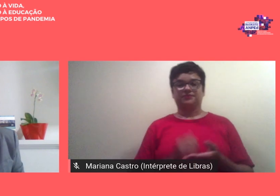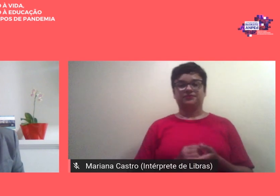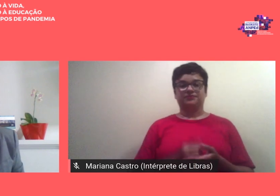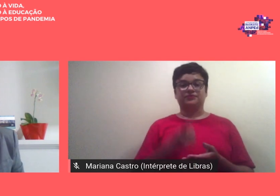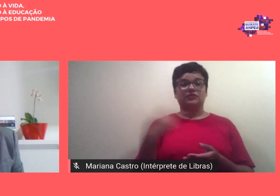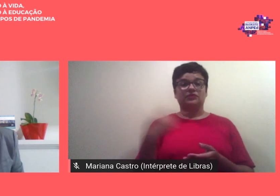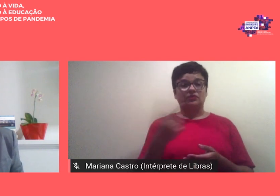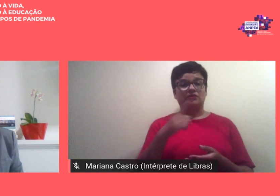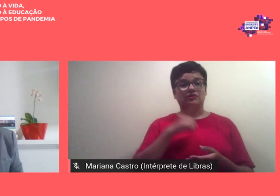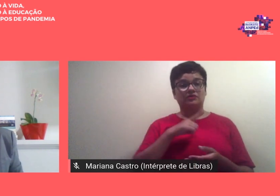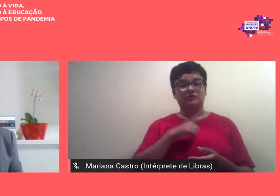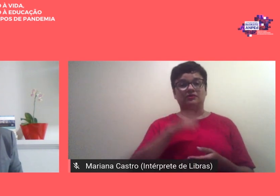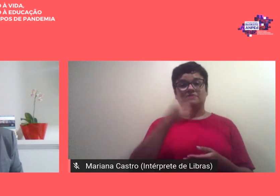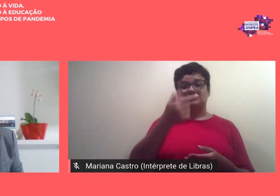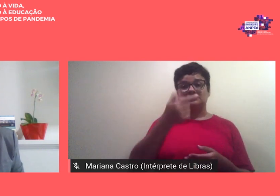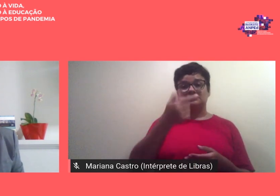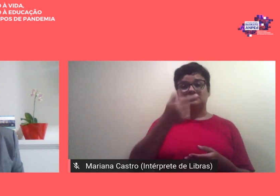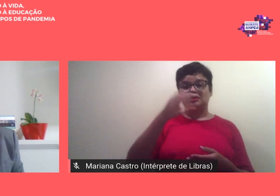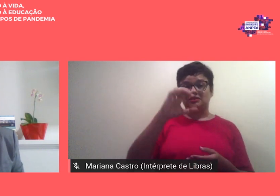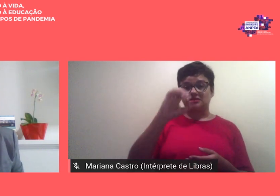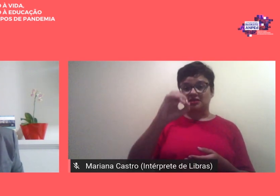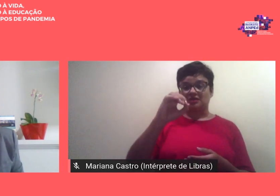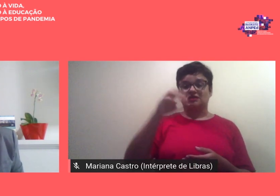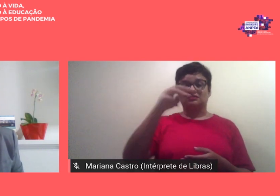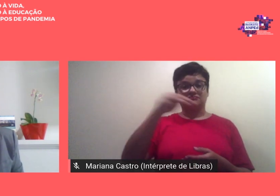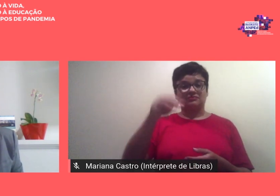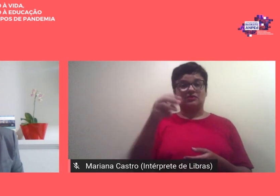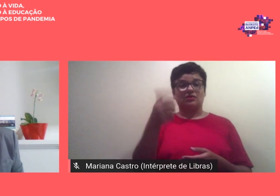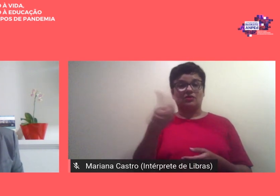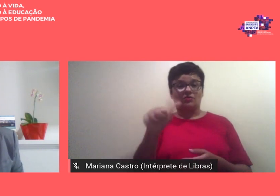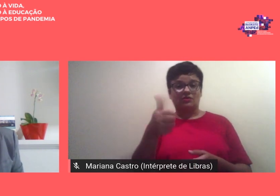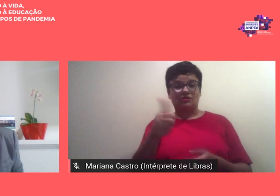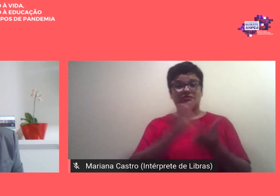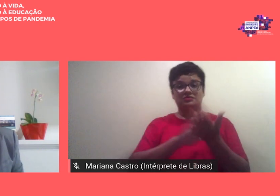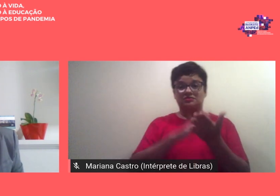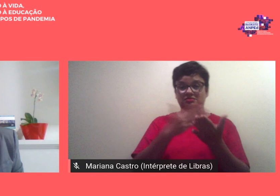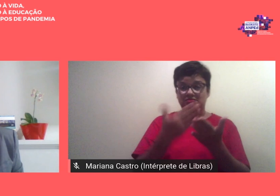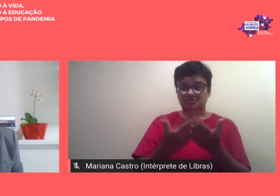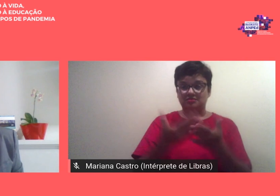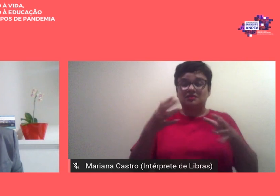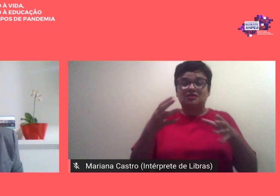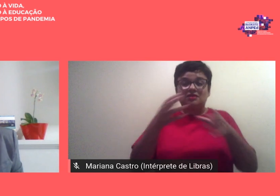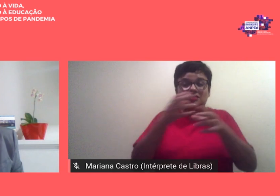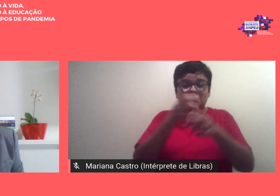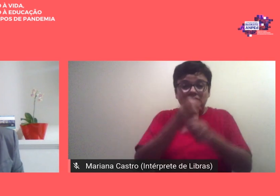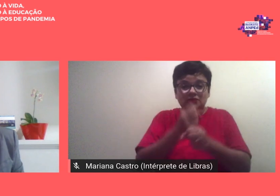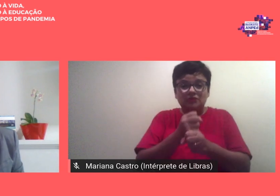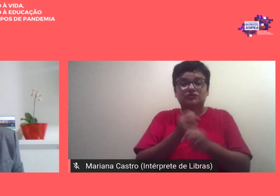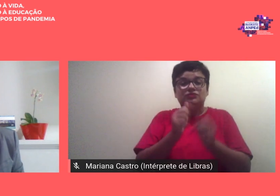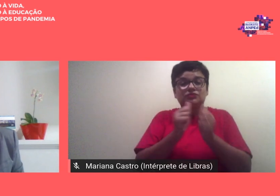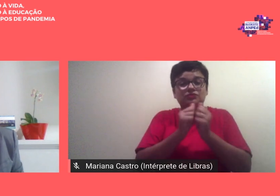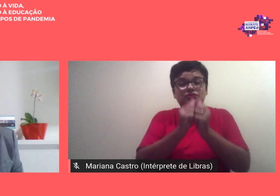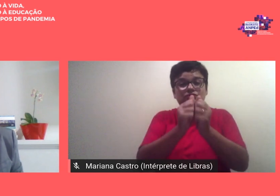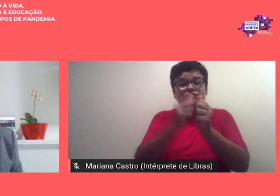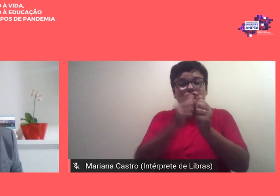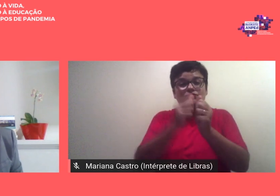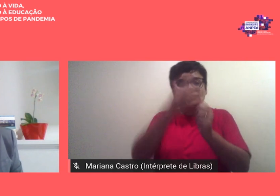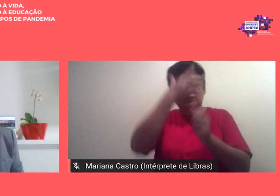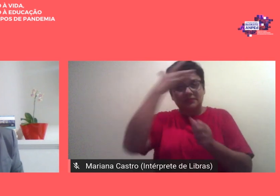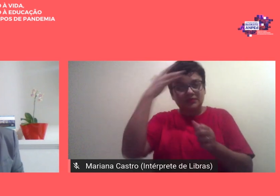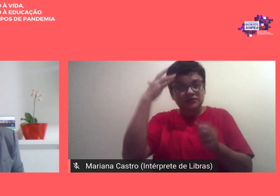70 monitores 11 intérpretes e mais um conjunto de pessoas junto conosco